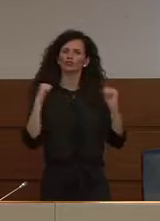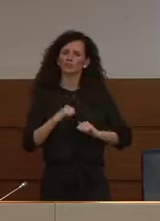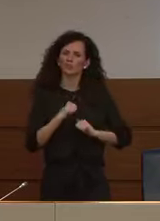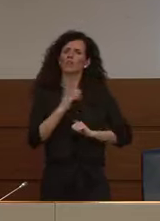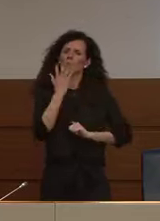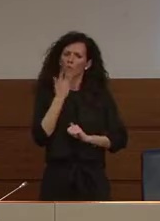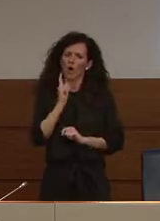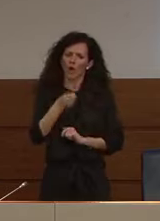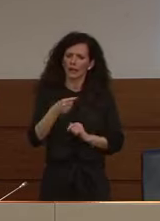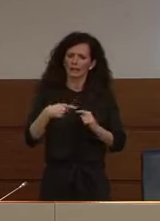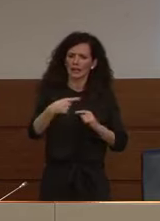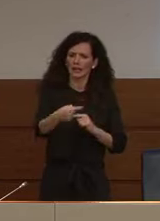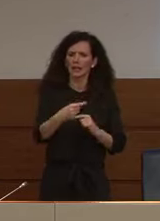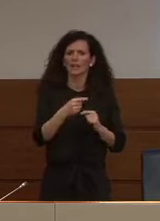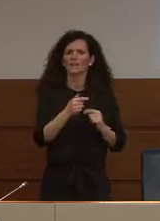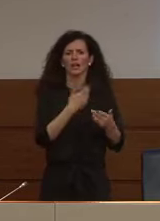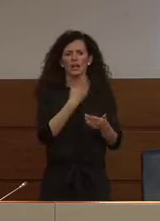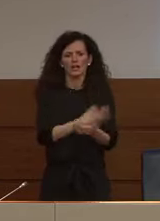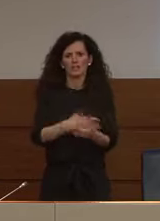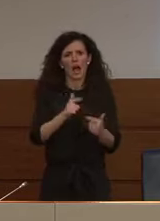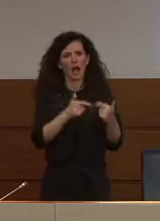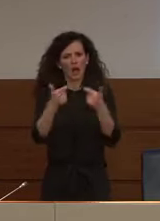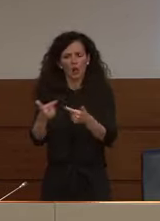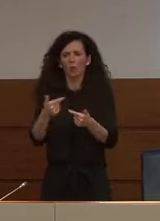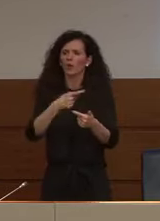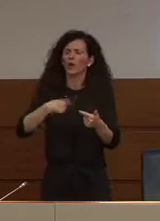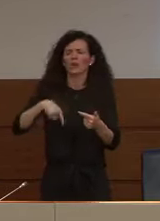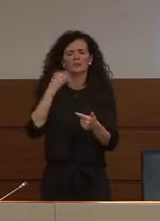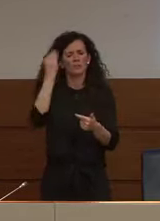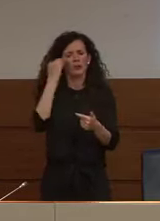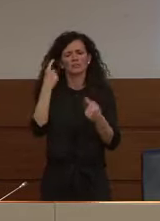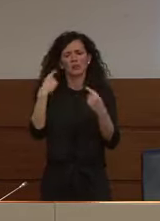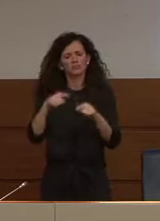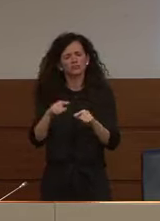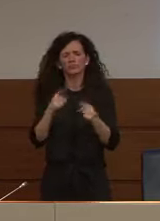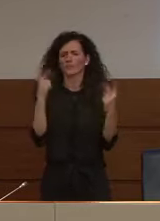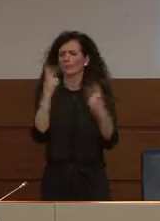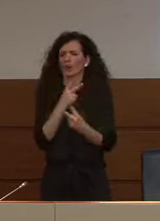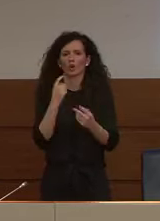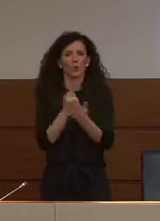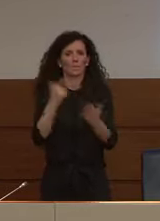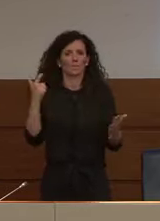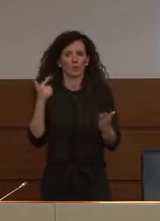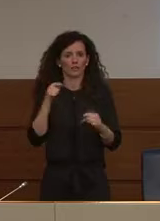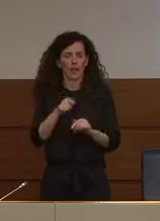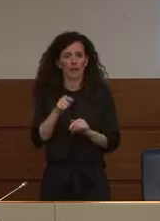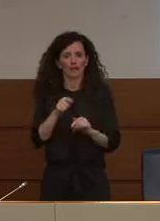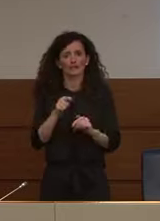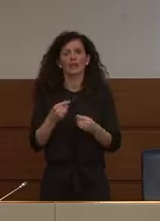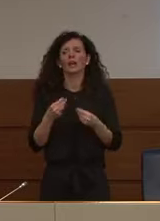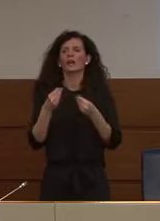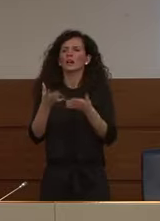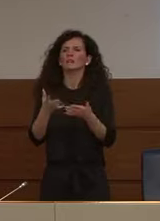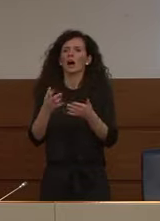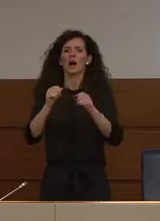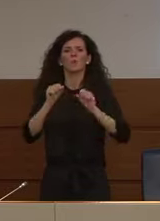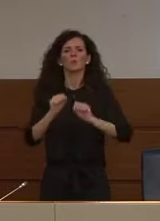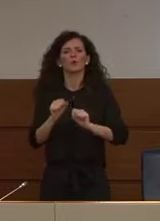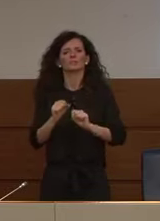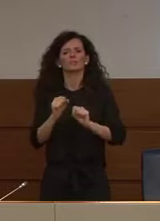noi è importantissimo, serve per assicurare la possibilità di